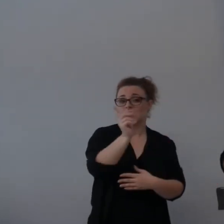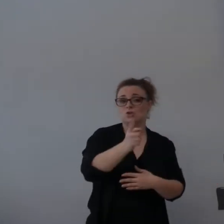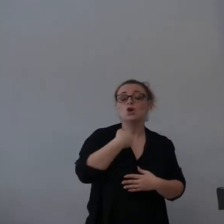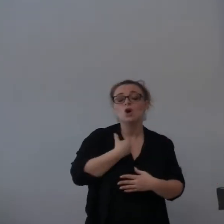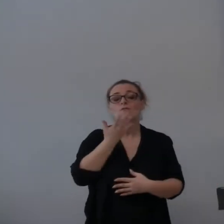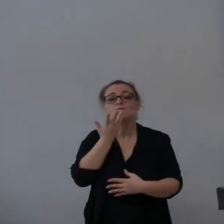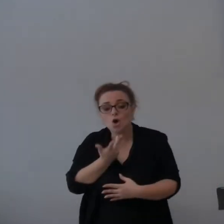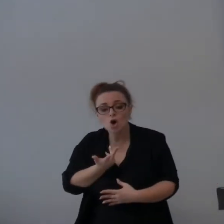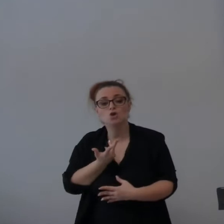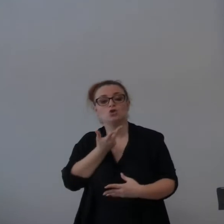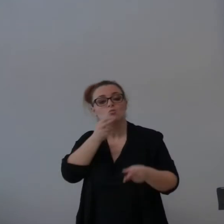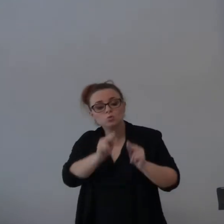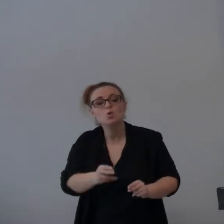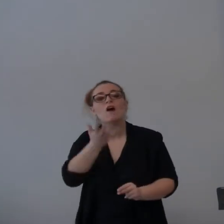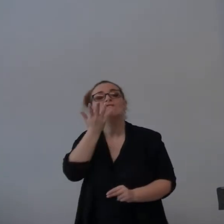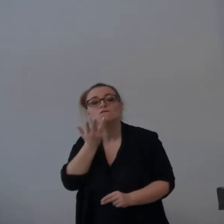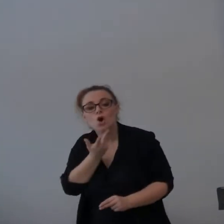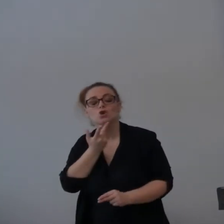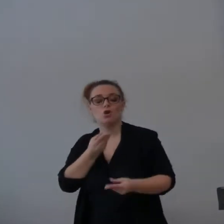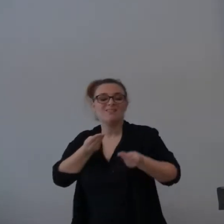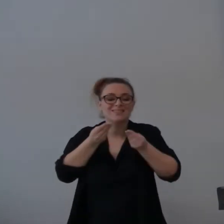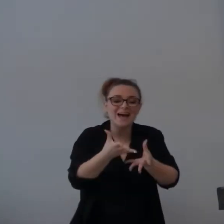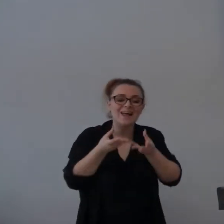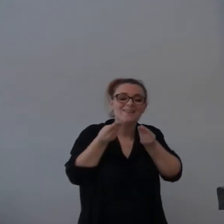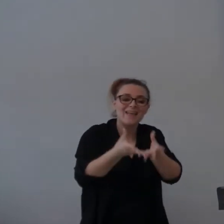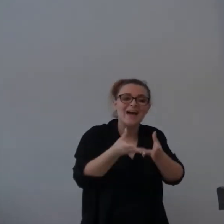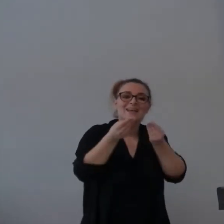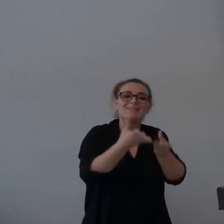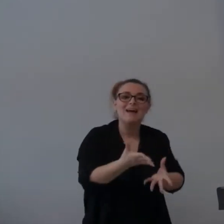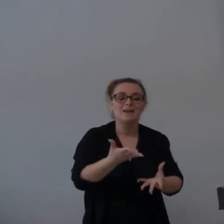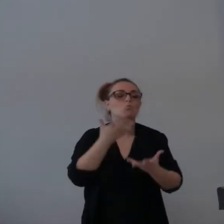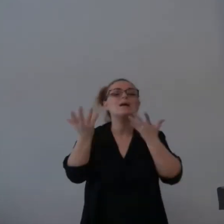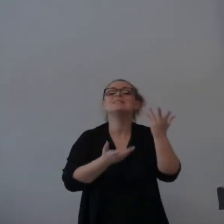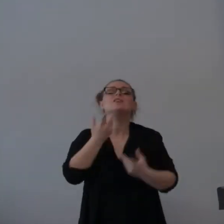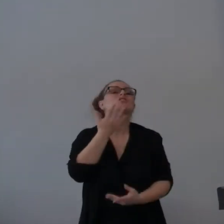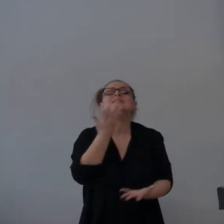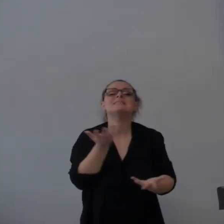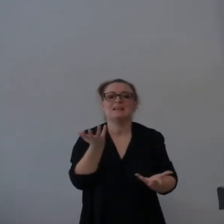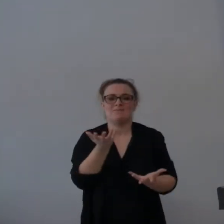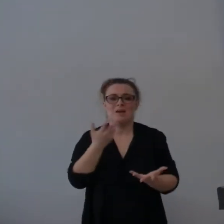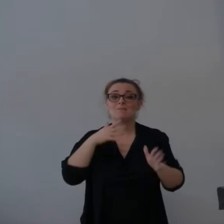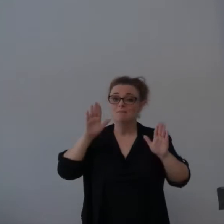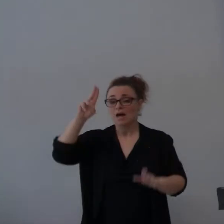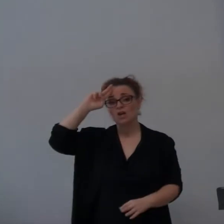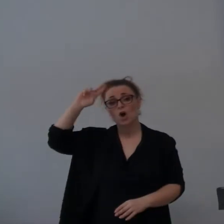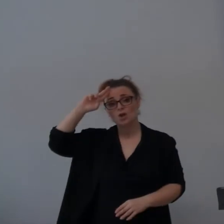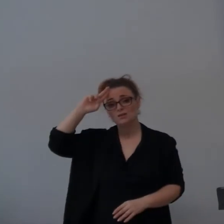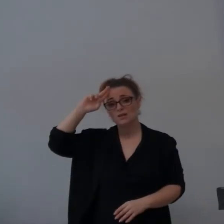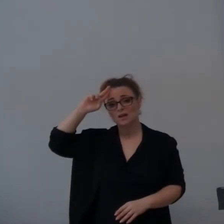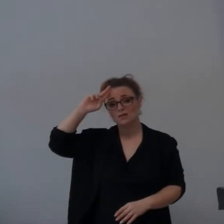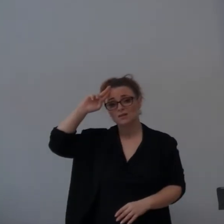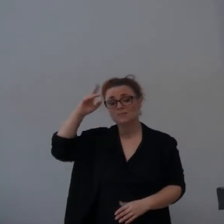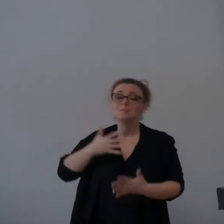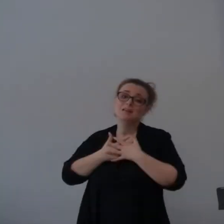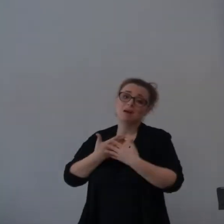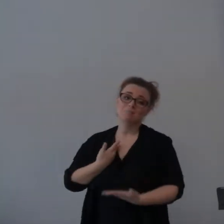voi. Io vi amo. Lo prendo per voi. Ma la gloria che spetta a me, spetta a me. E la gloria che spetta a me. Perché io sono